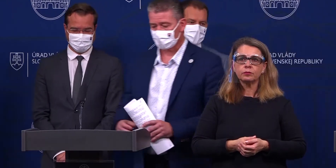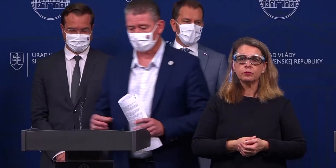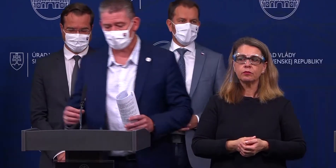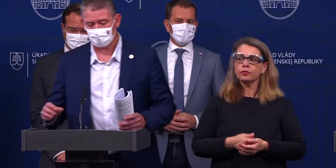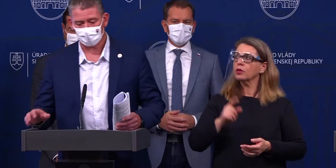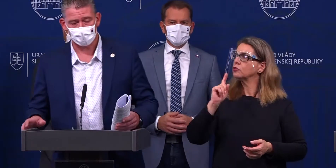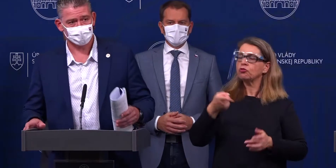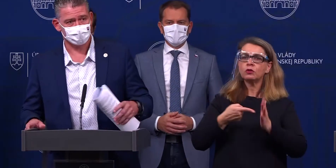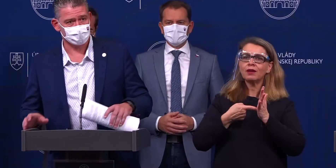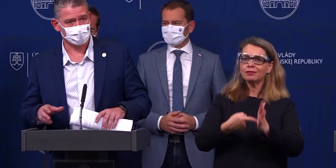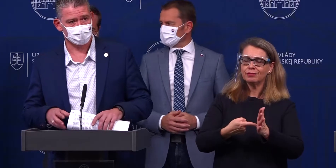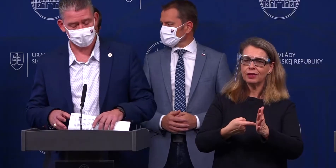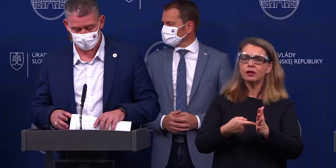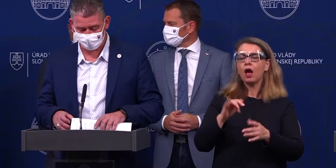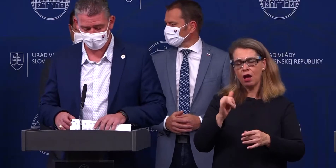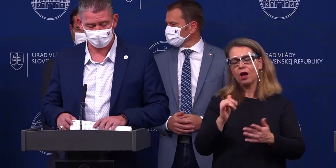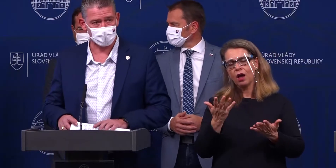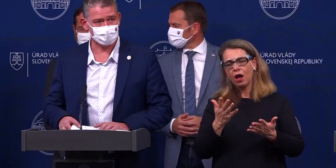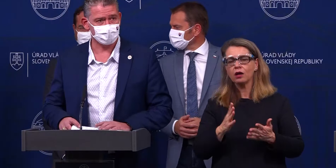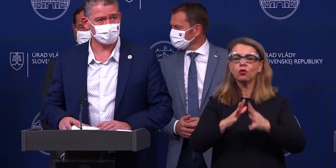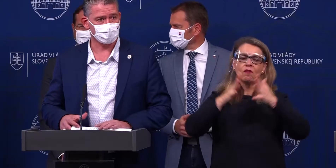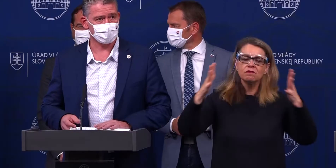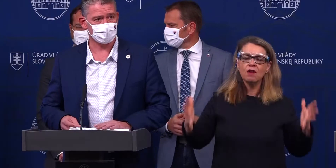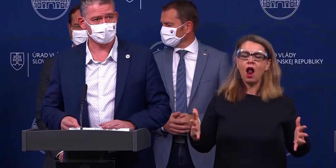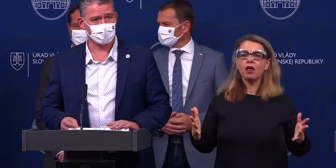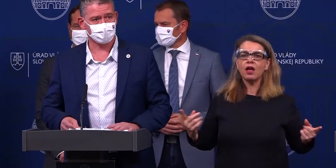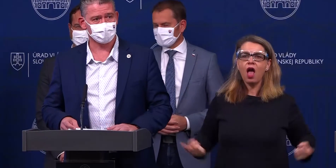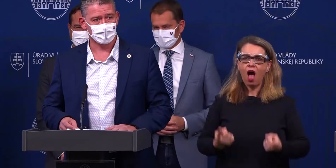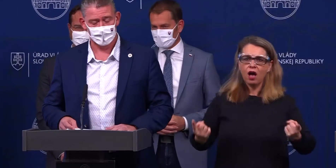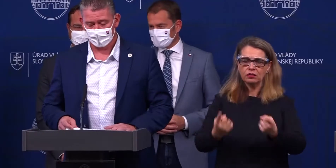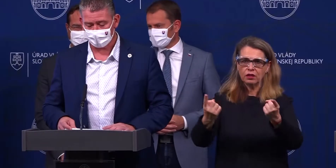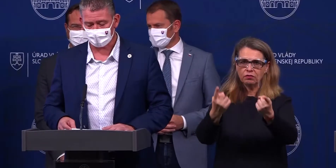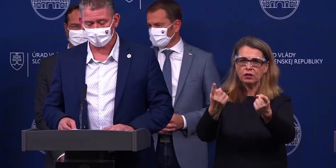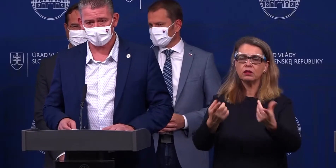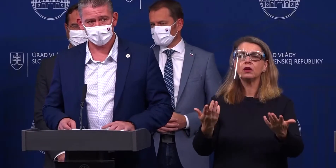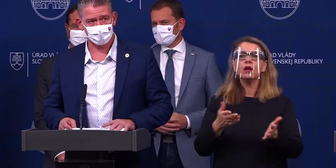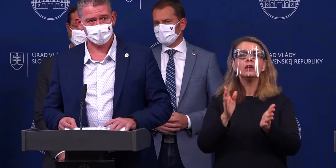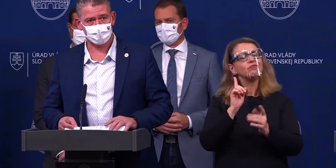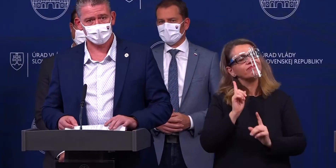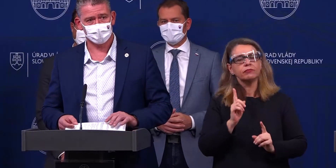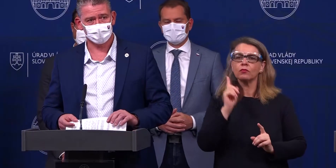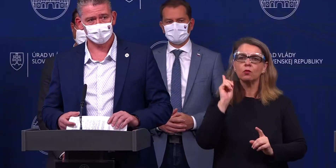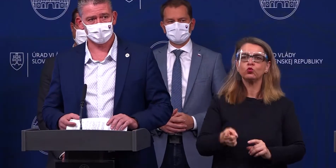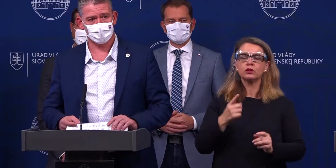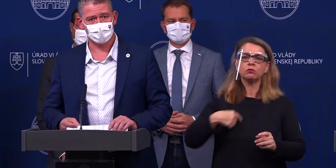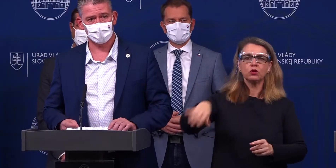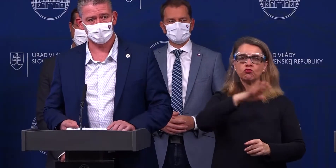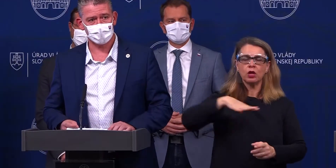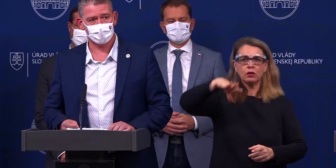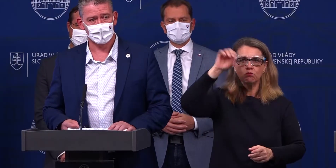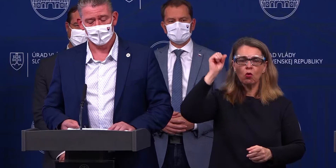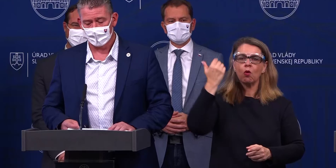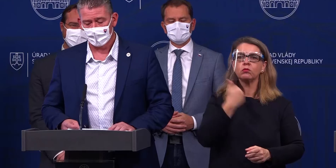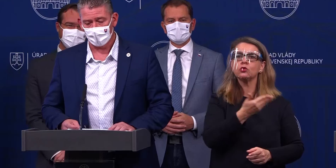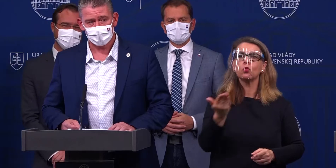Čo sa týka, áno, všetky hromadné aktivity, kde je teda, treba si uvedomiť, že tu ide o to, aby